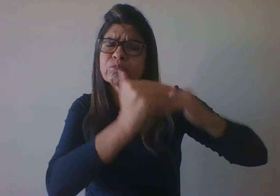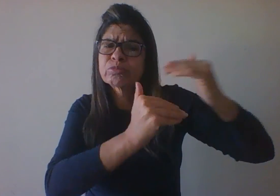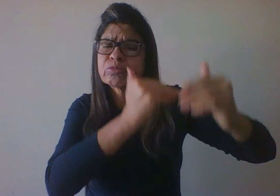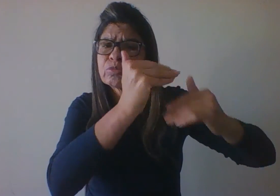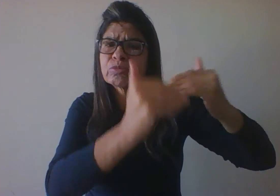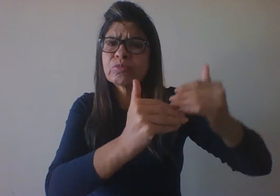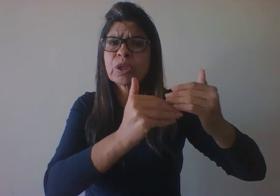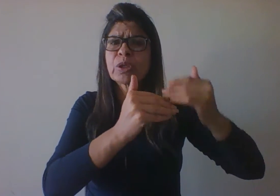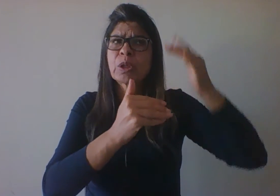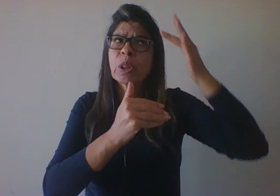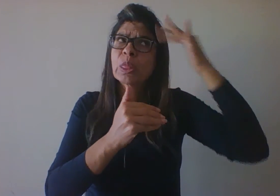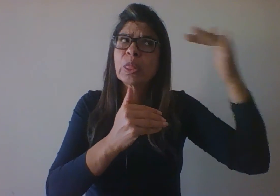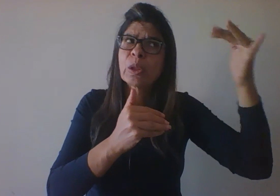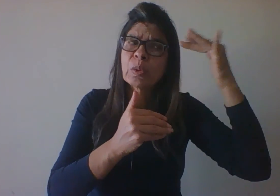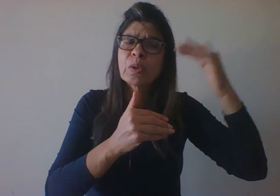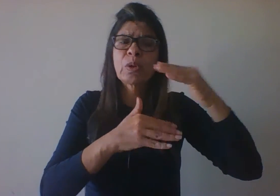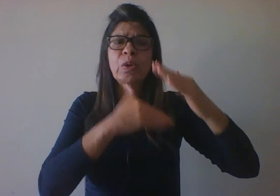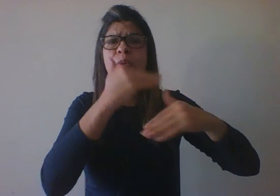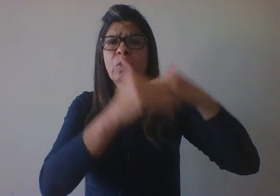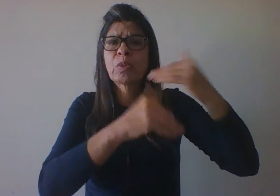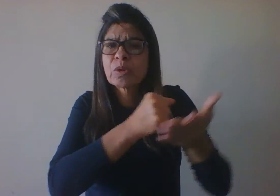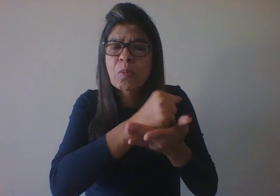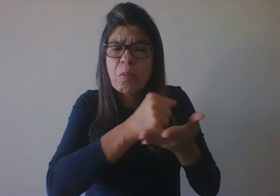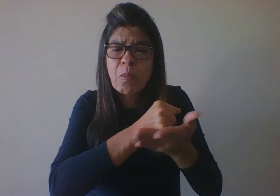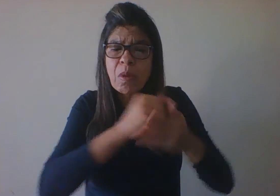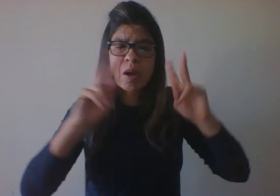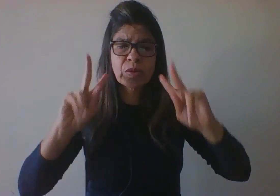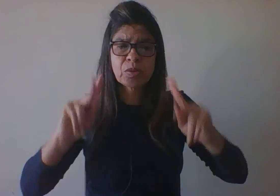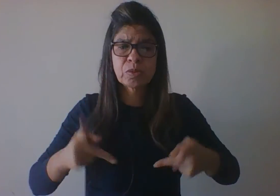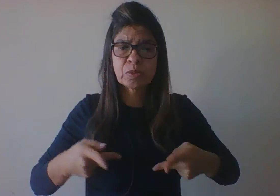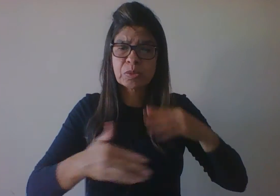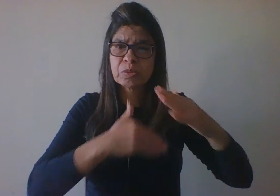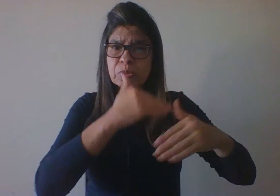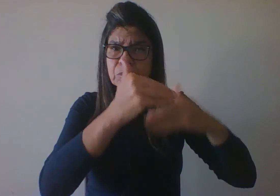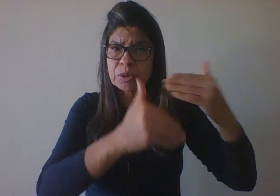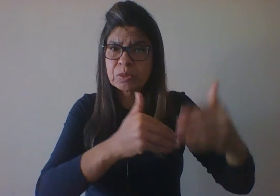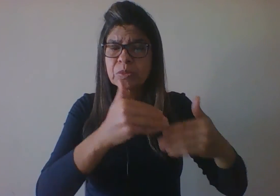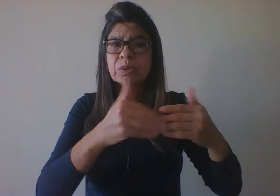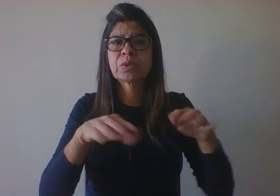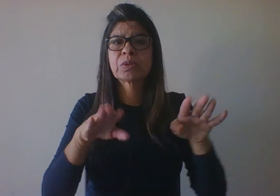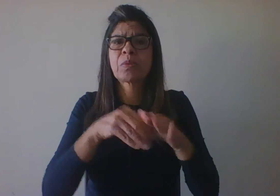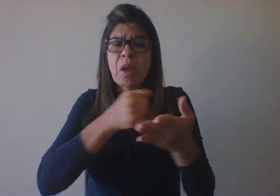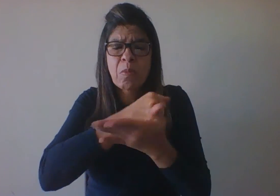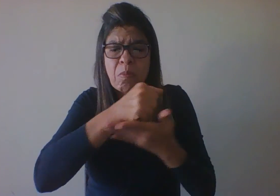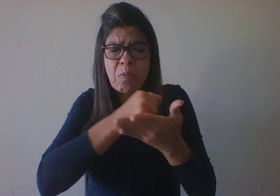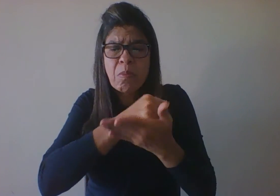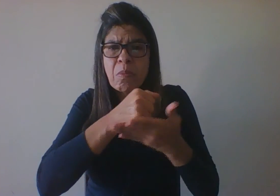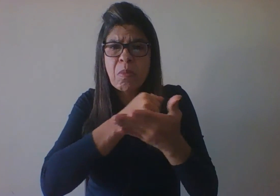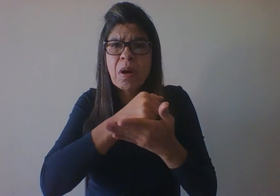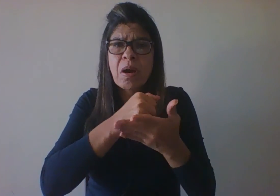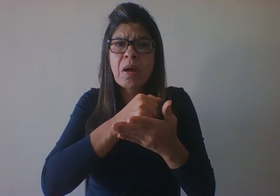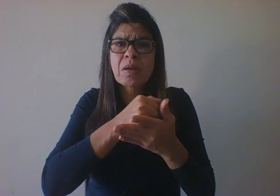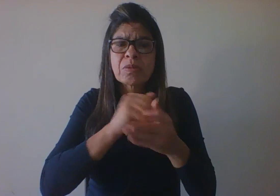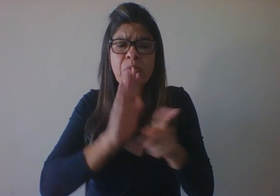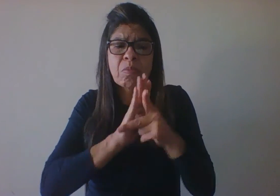os processos básicos do desenvolvimento humano, as bases fisiológicas do comportamento humano, e também